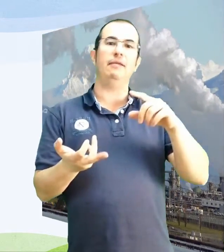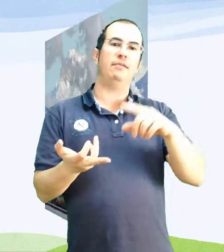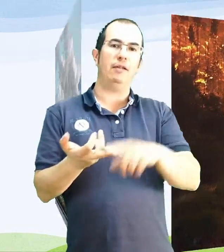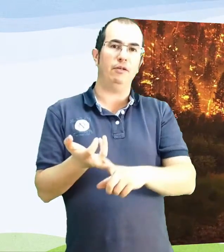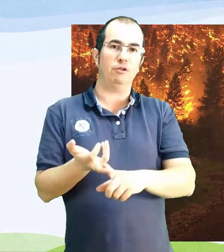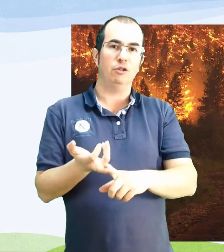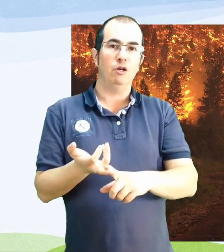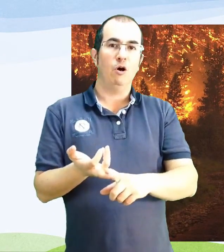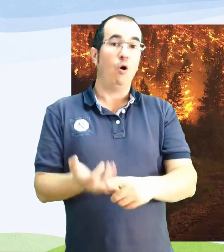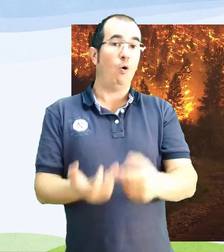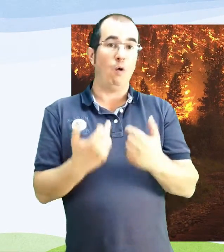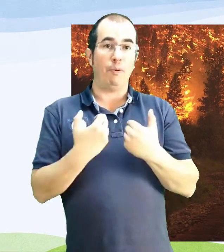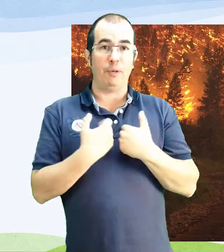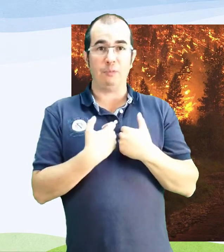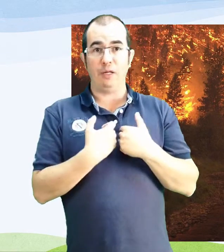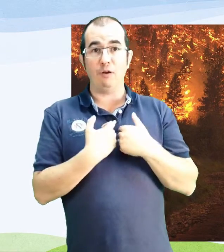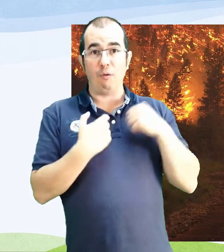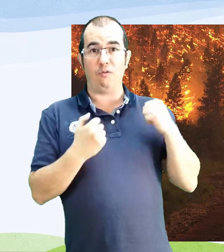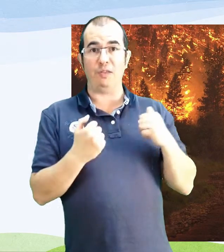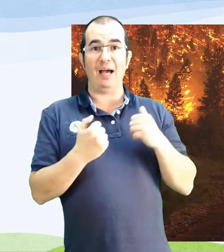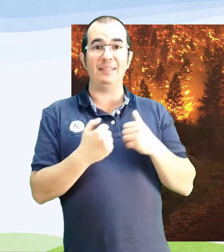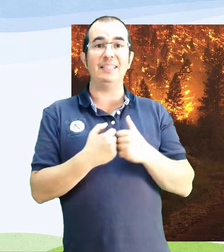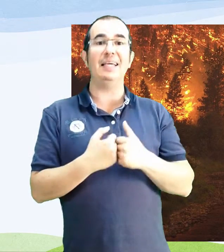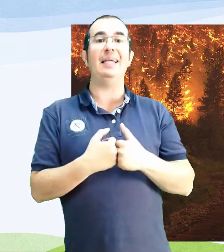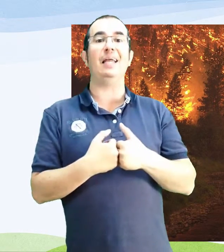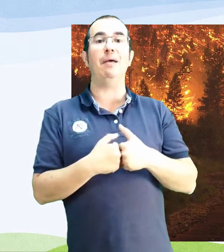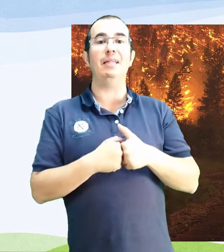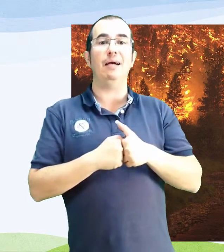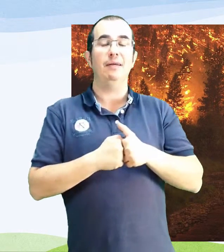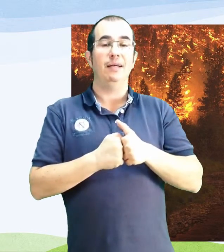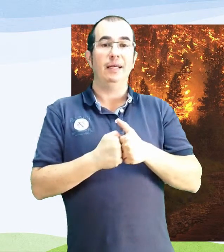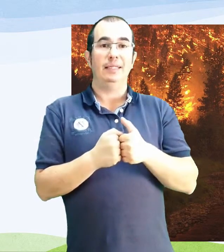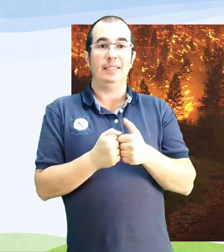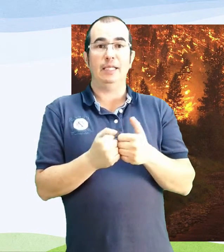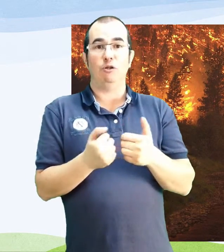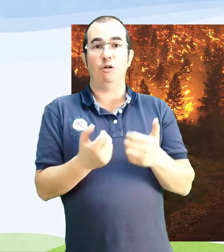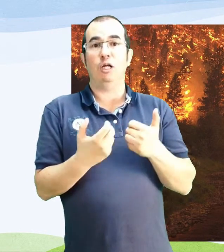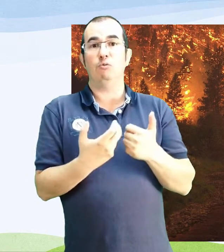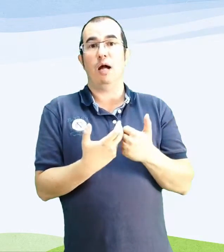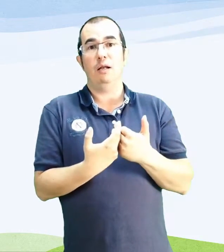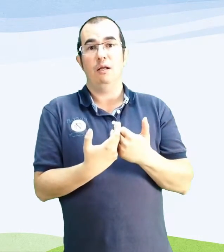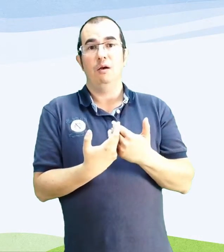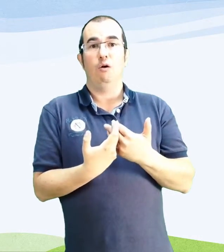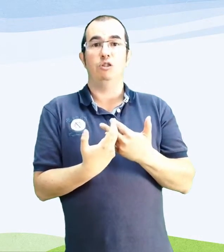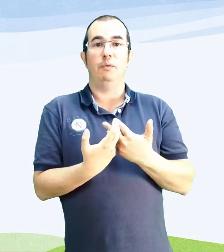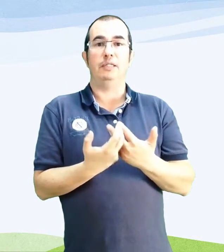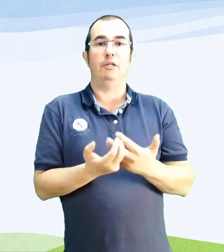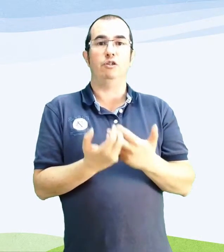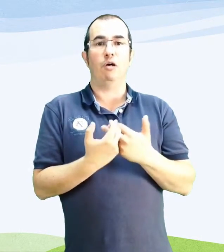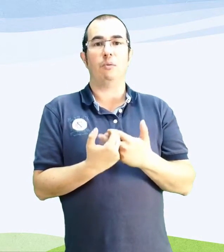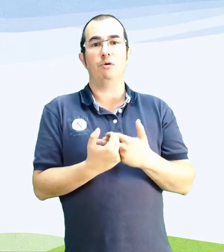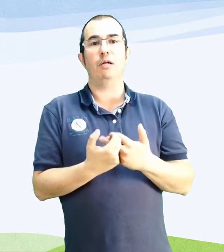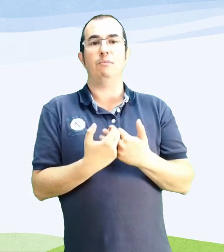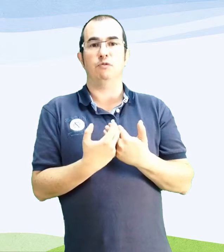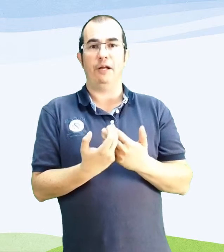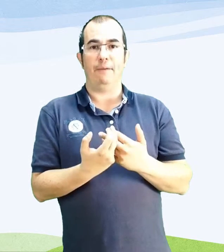incendios ou a propia respiración, como facía antes, incrementa, deseito nono natural, os niveis de dióxido de carbono na atmosfera.